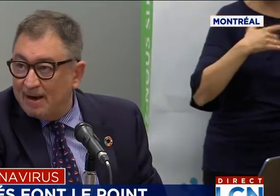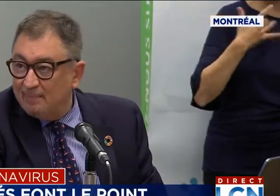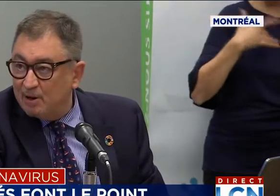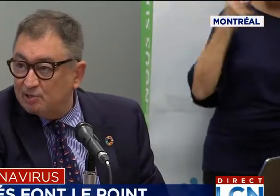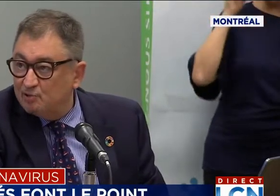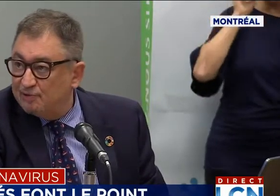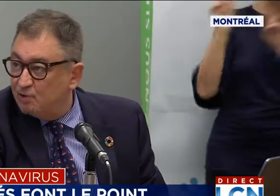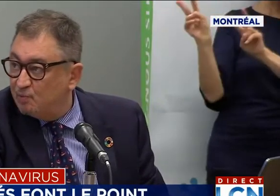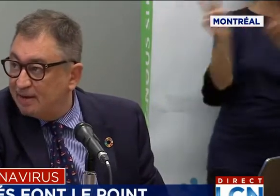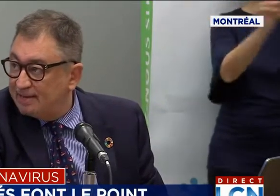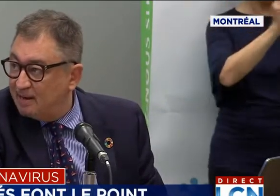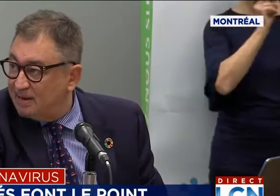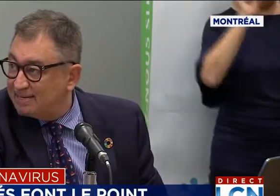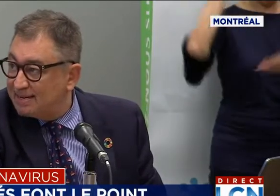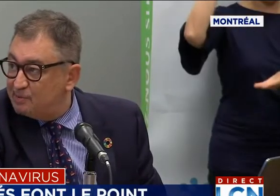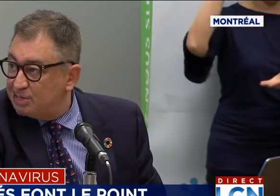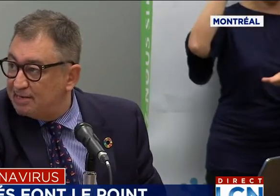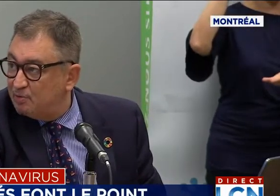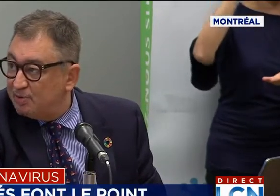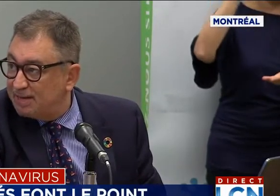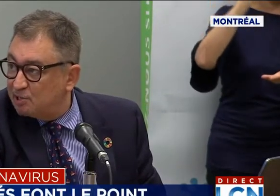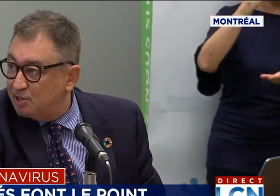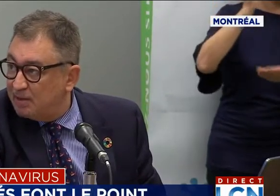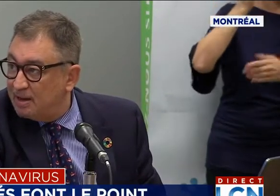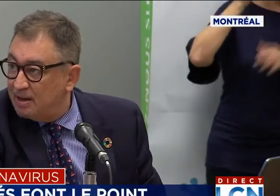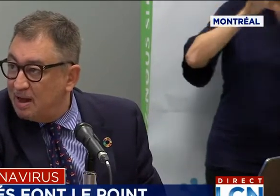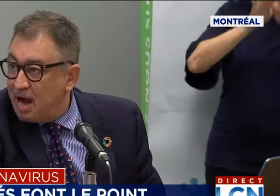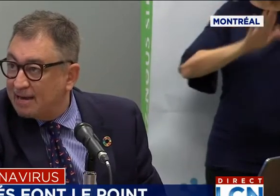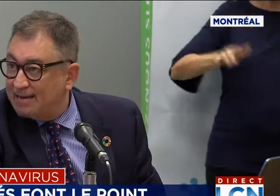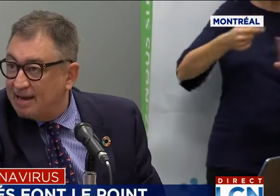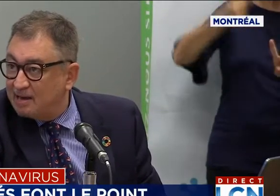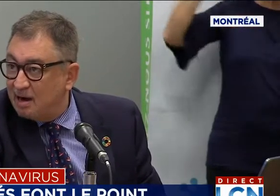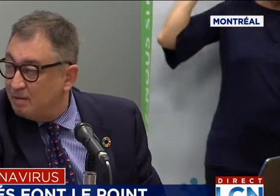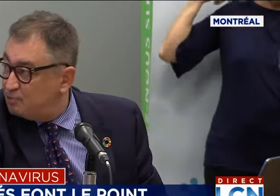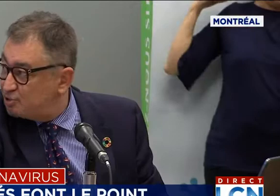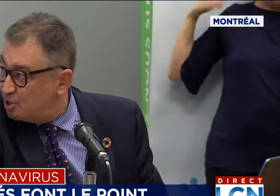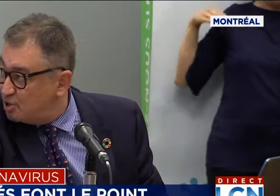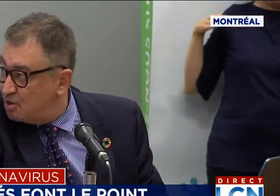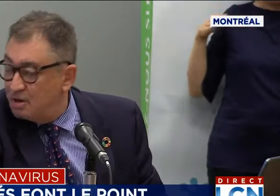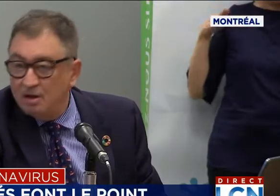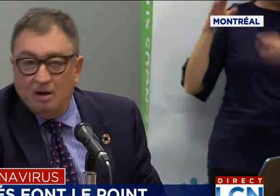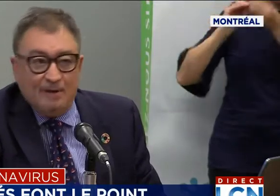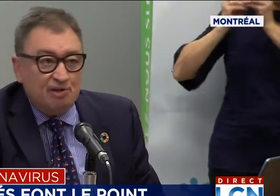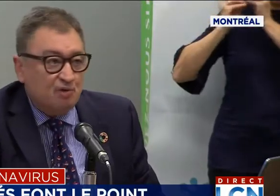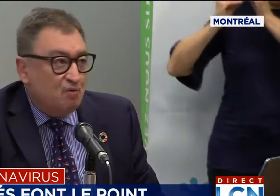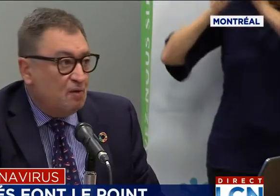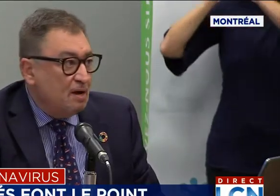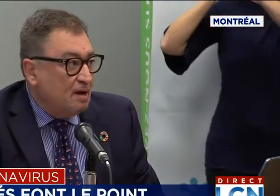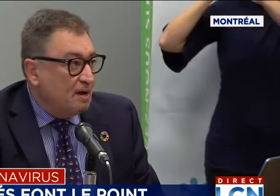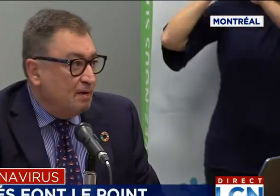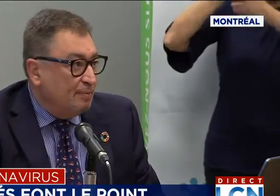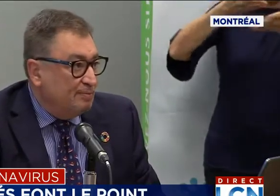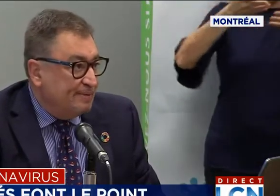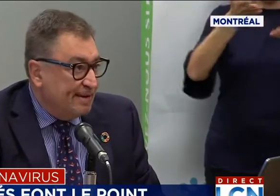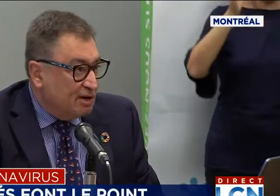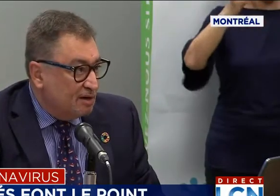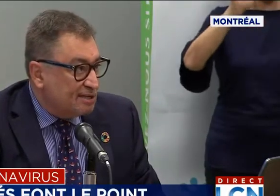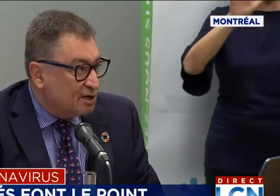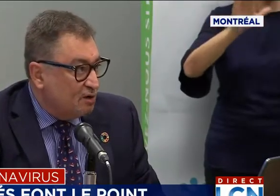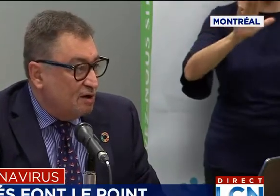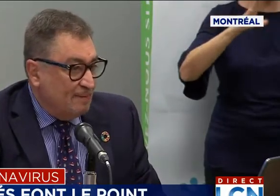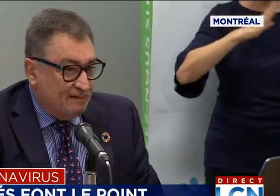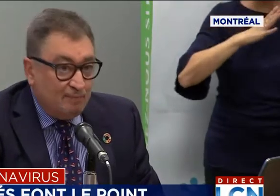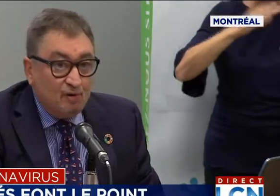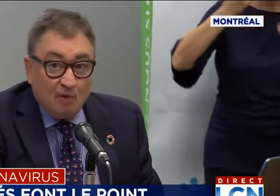nombre de cas par rapport à ce qu'on a vécu au printemps, mais les équipes de santé publique actuellement enquêtent encore plusieurs cas par jour, des